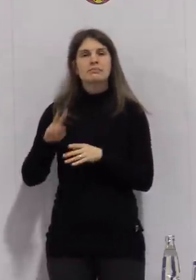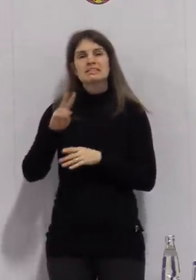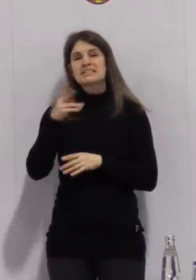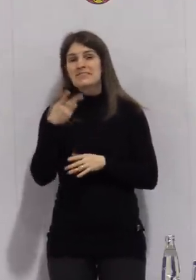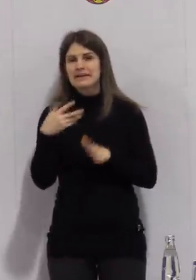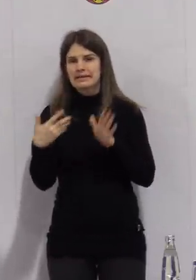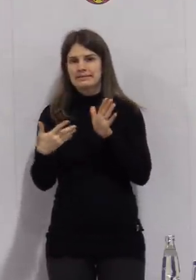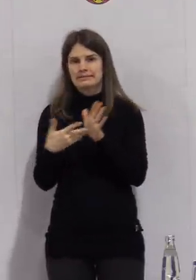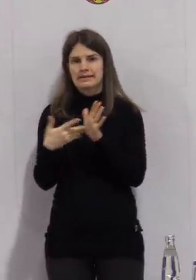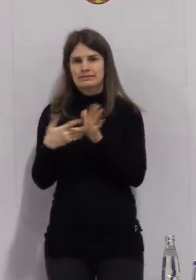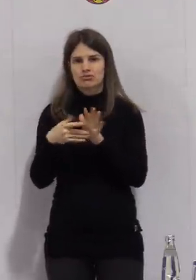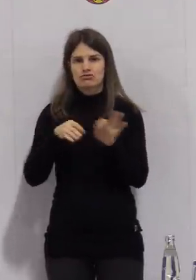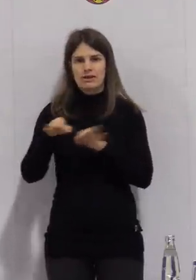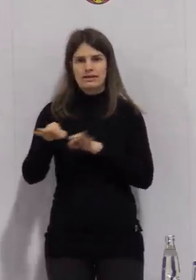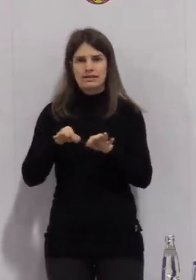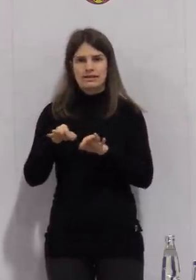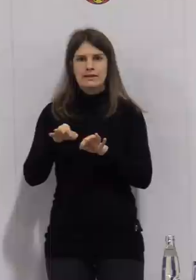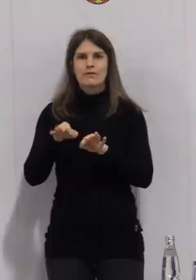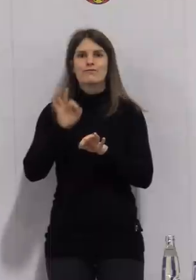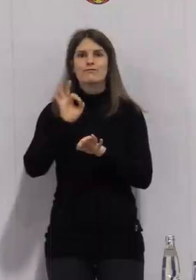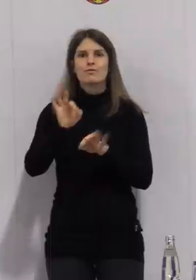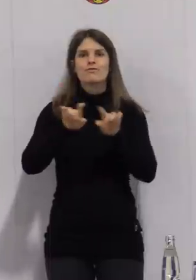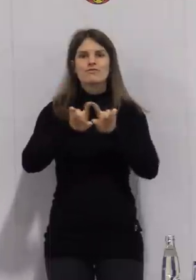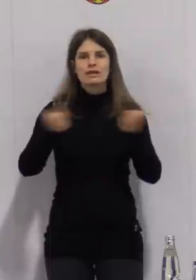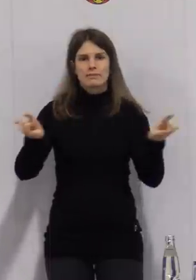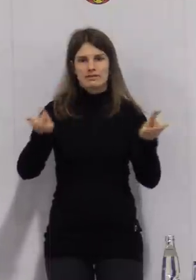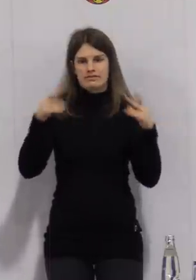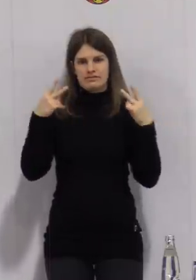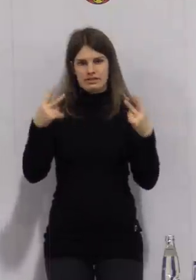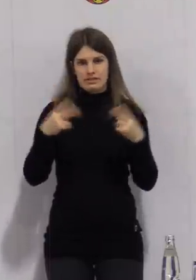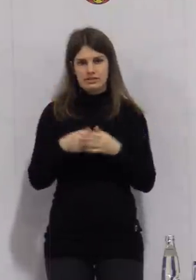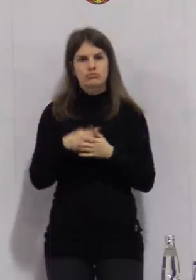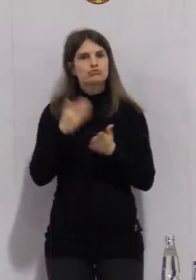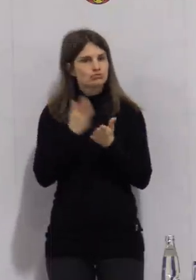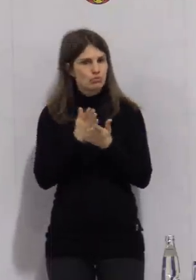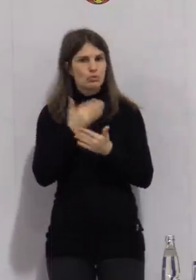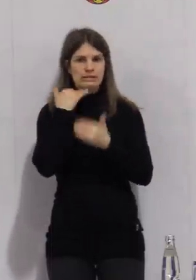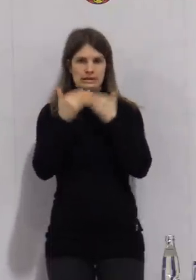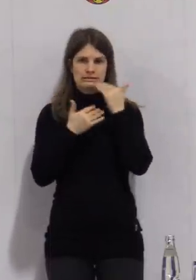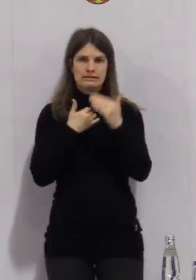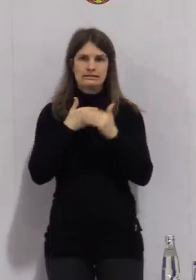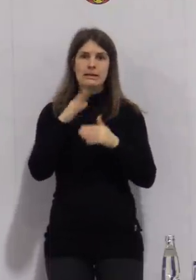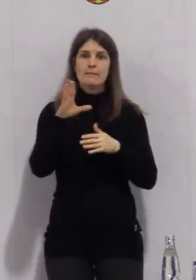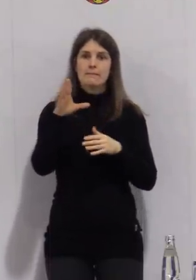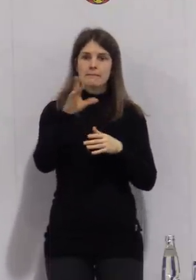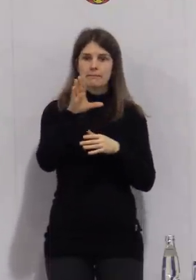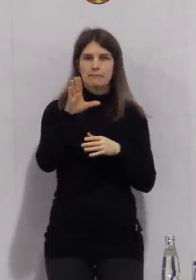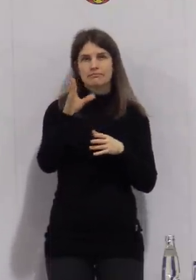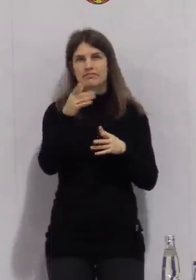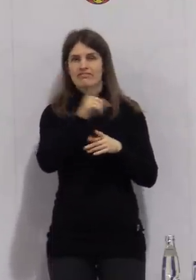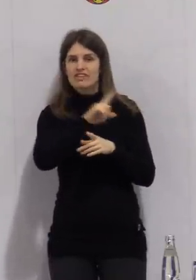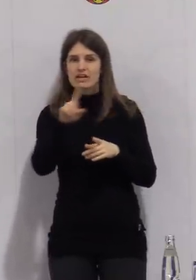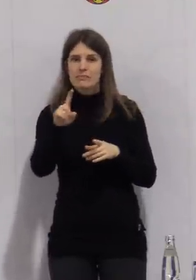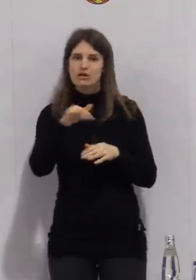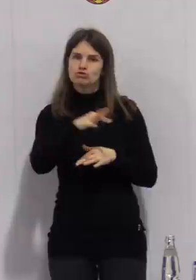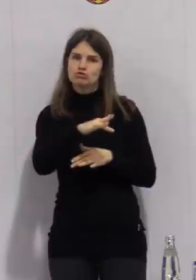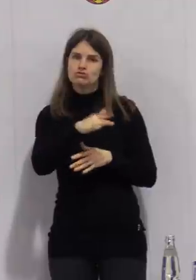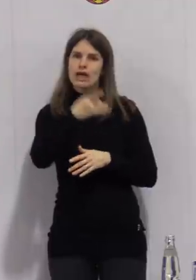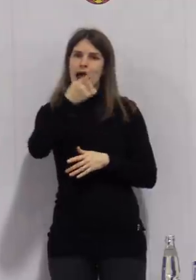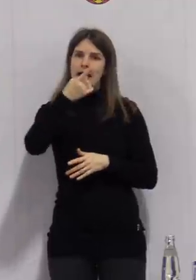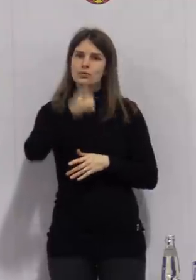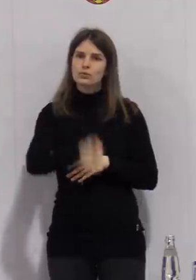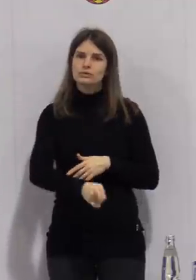Sie wissen, darüber habe ich schon berichtet, Für Beschäftigte ab 100 Mitarbeiter gilt seit Montag eine